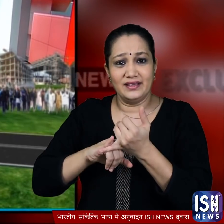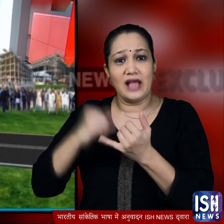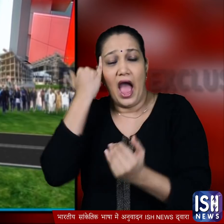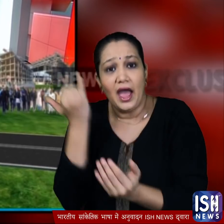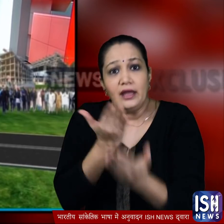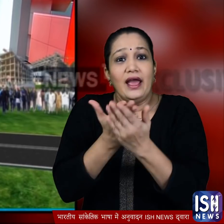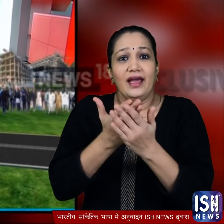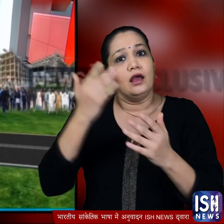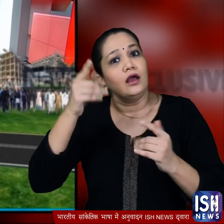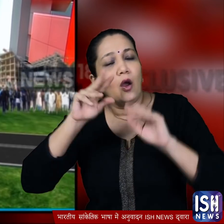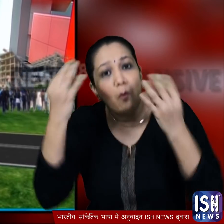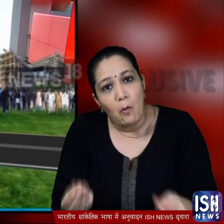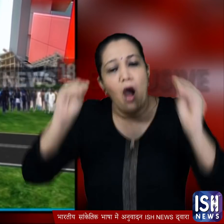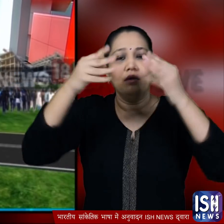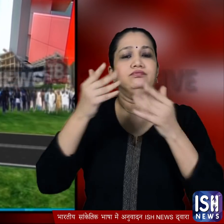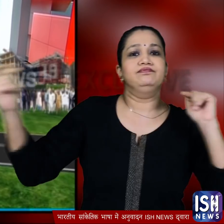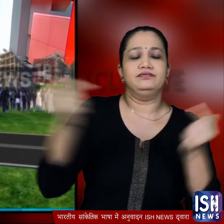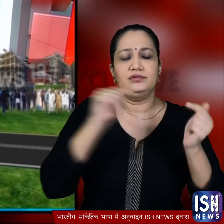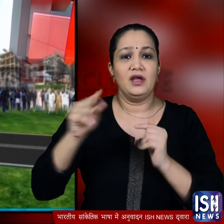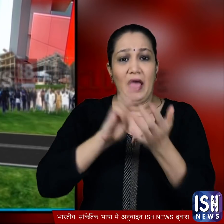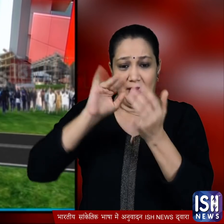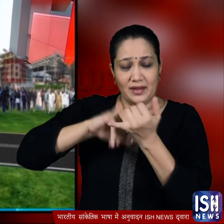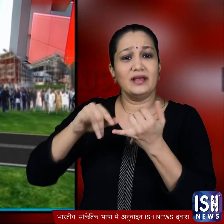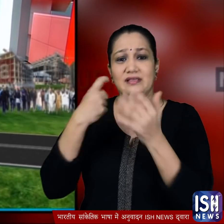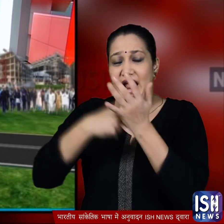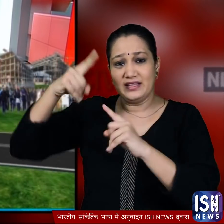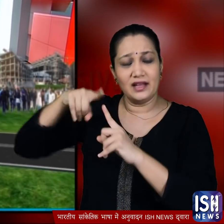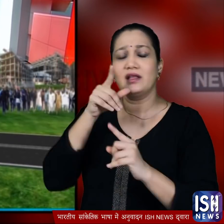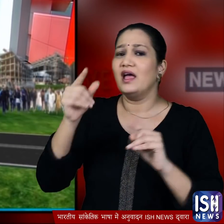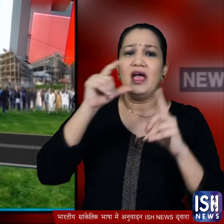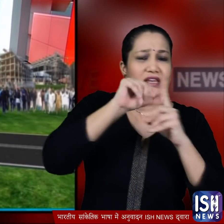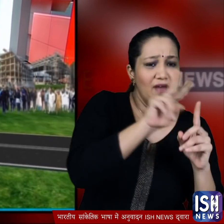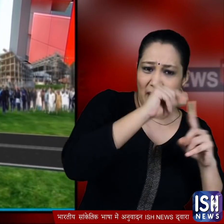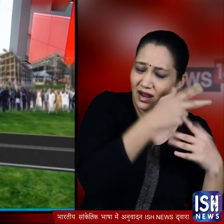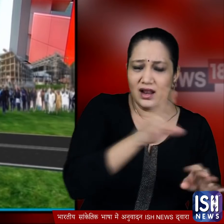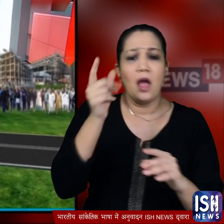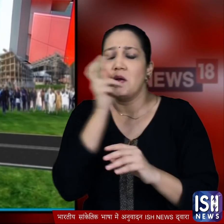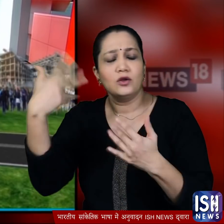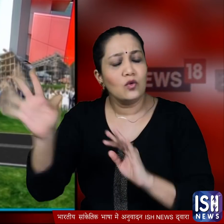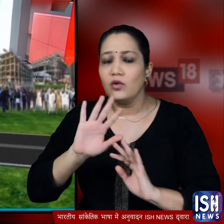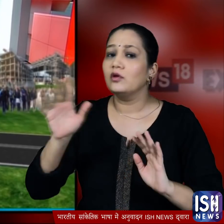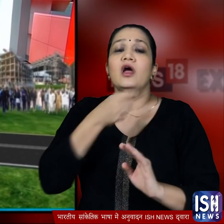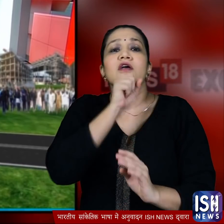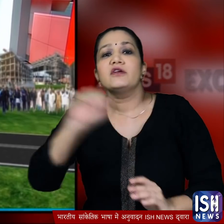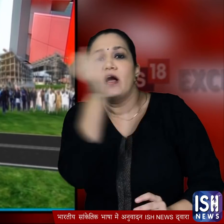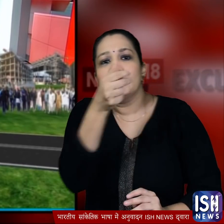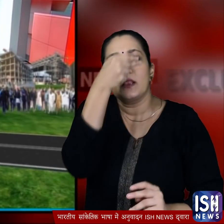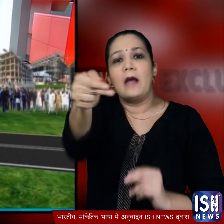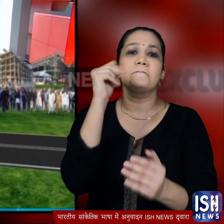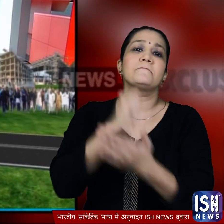सुझाव से भी विवाद बढ़ चुका राज ठाकरे की मांग है कि बाला साथ ठाकरे और डीबी पाटिल के नाम को छोड़कर एरपोर्ट का नाम चत्रपती शिवाजी महराज के